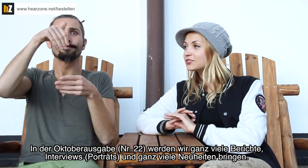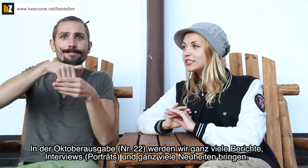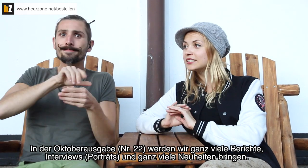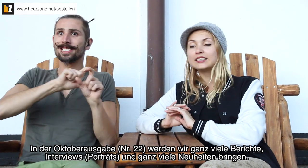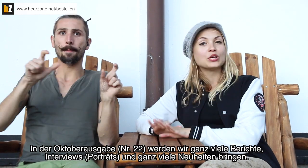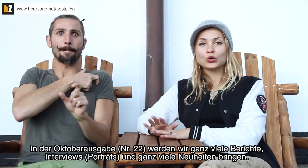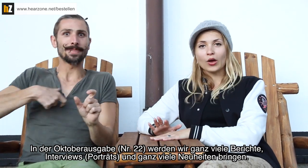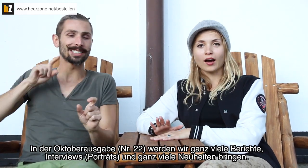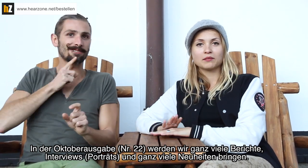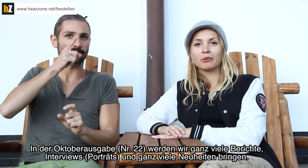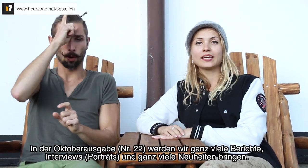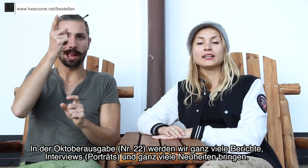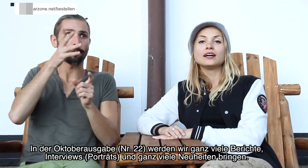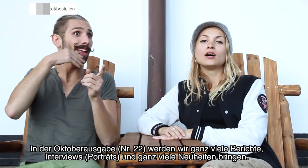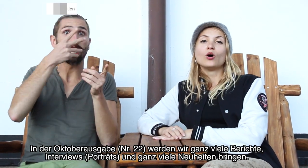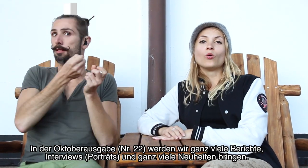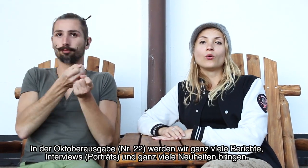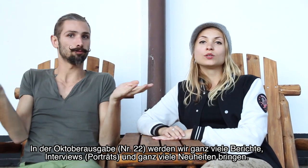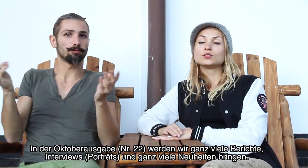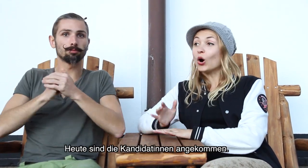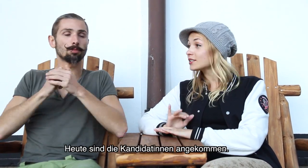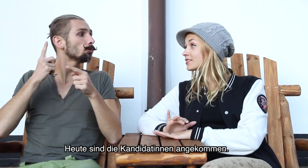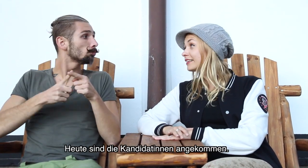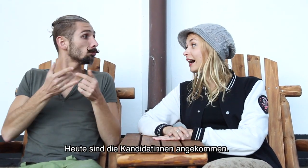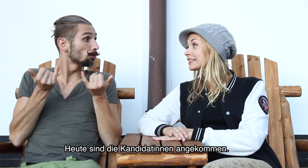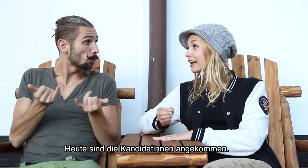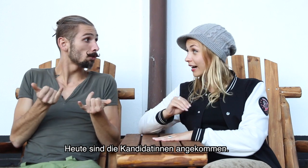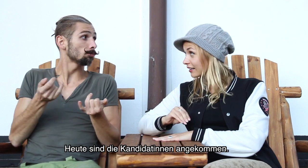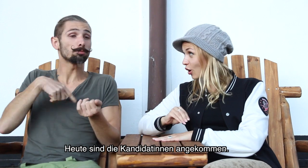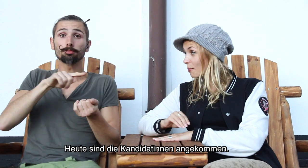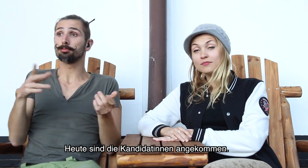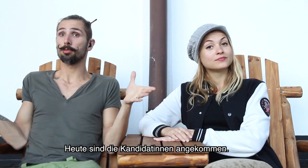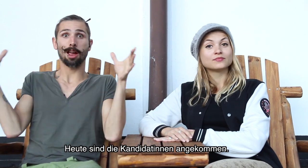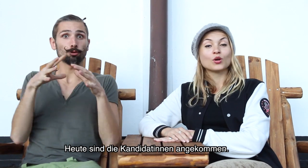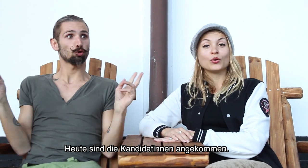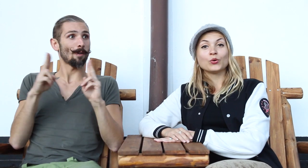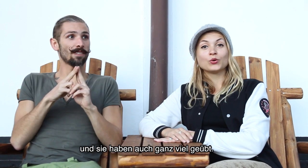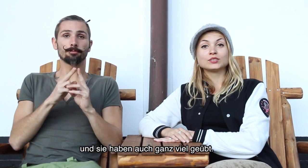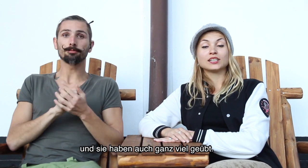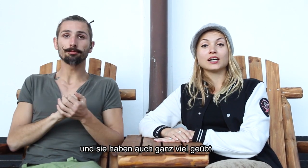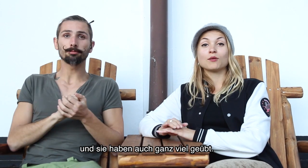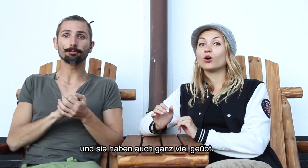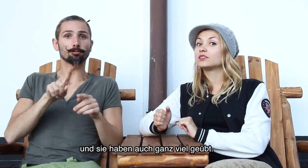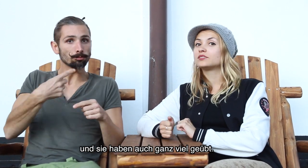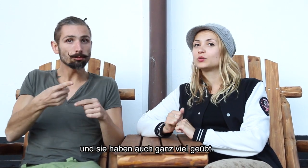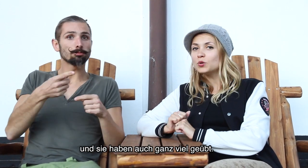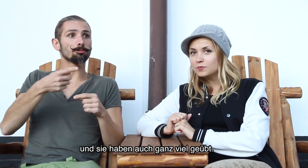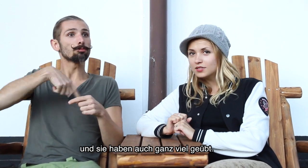viele Neuheiten bringen und heute sind die Kandidaten angekommen und haben auch ganz viel geübt